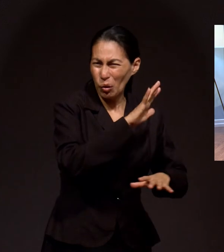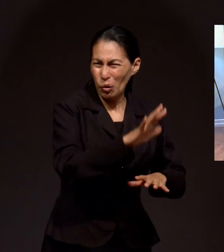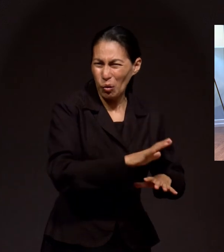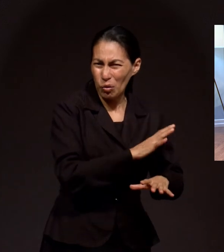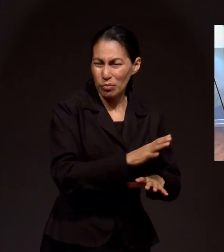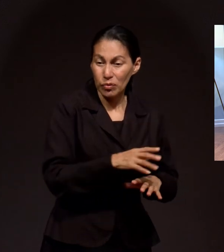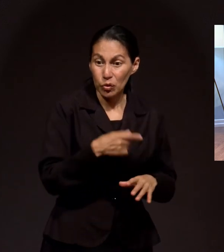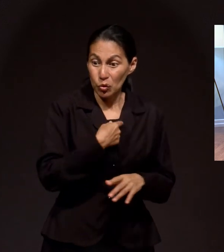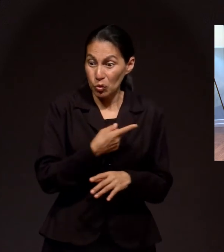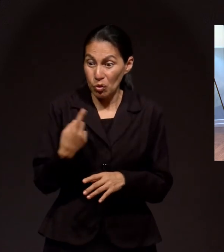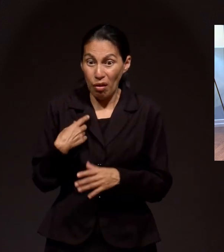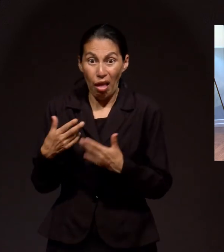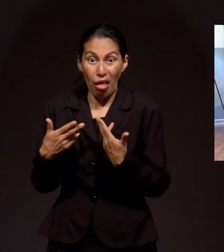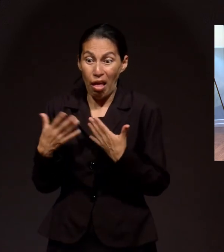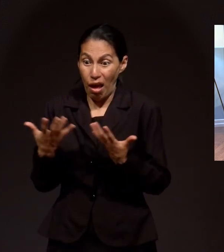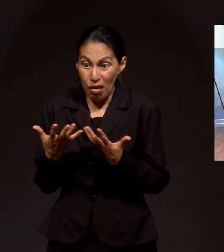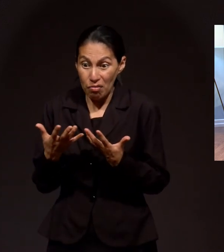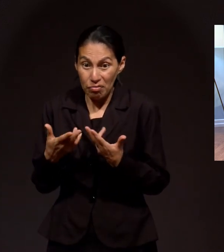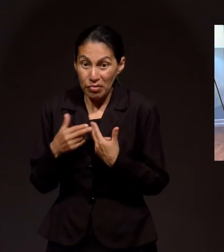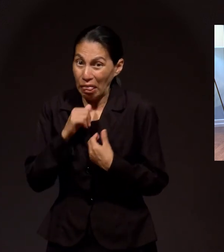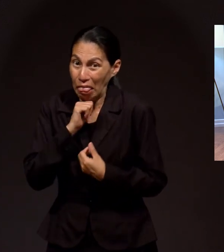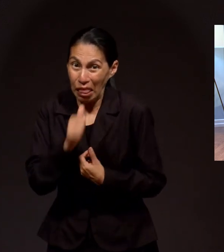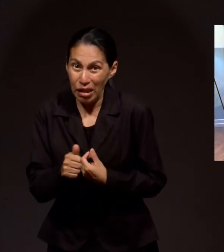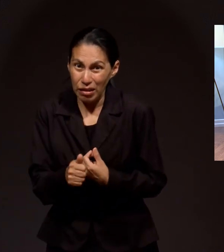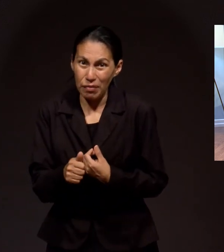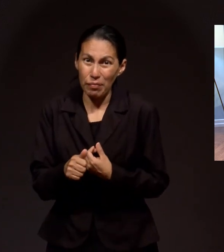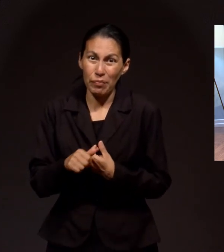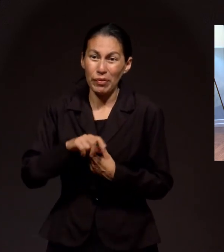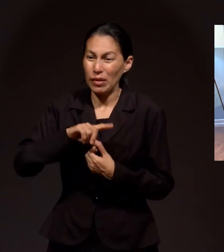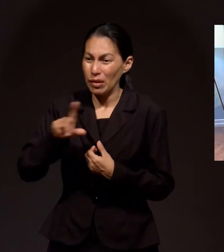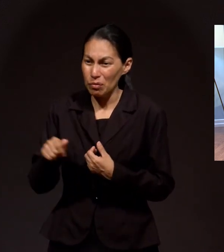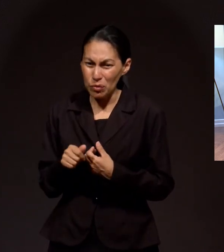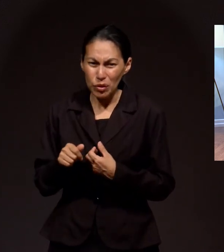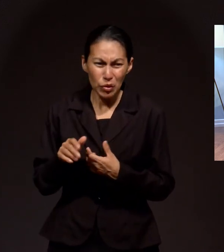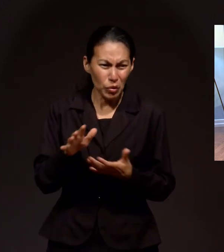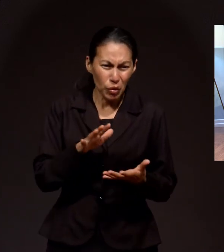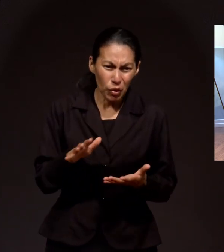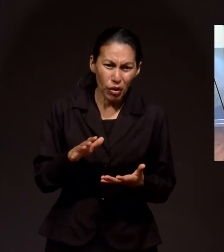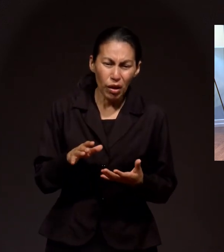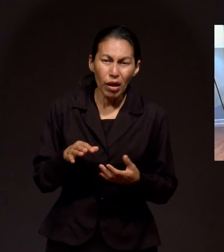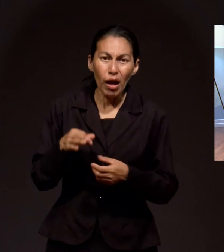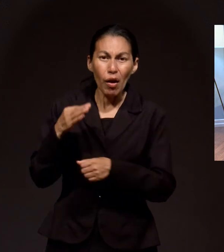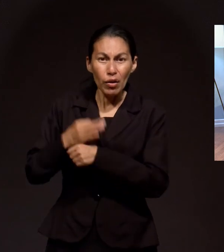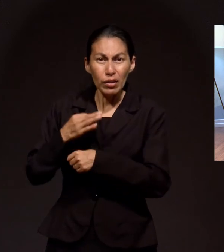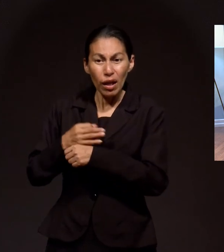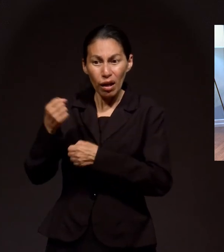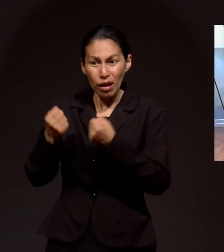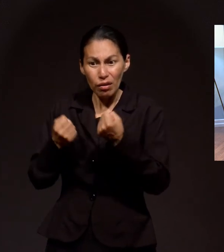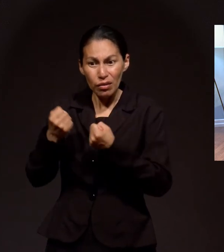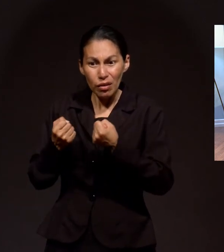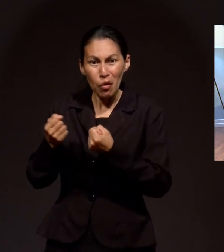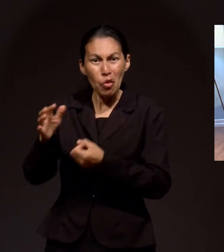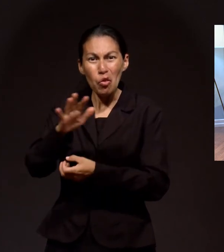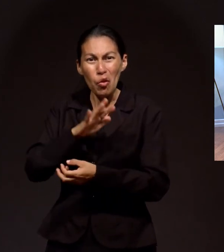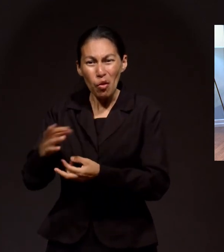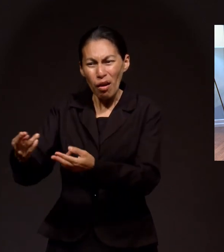nada. Y yo decía, y ahora, para resumir todo, ¿sabe? Después todos nos lo regalaron. Hasta el carro que tengo hoy en día regalado.